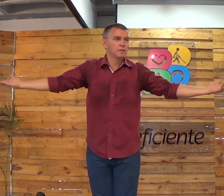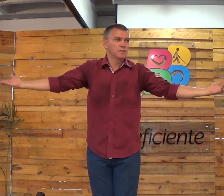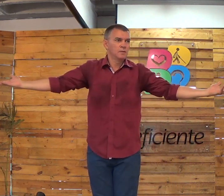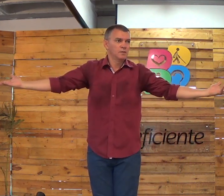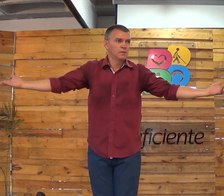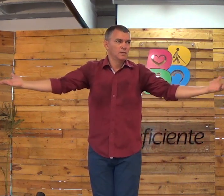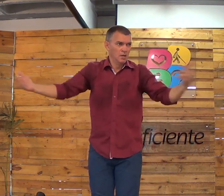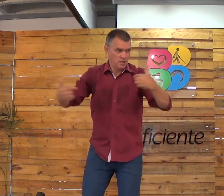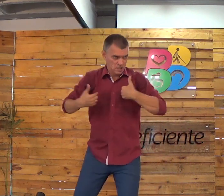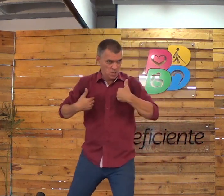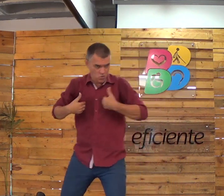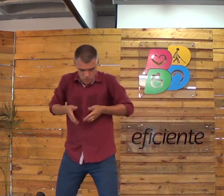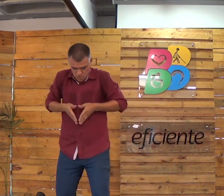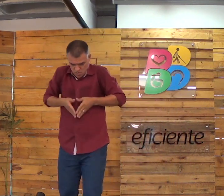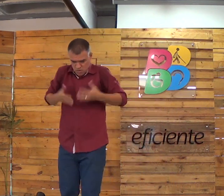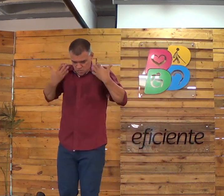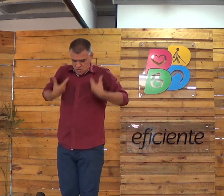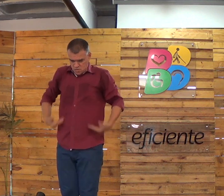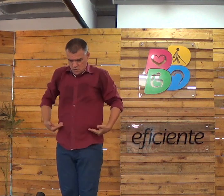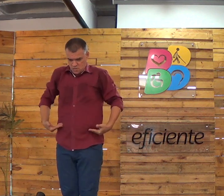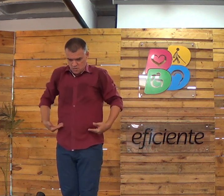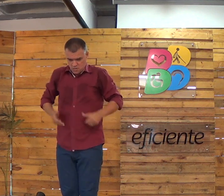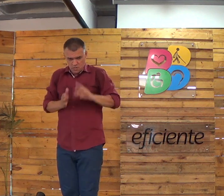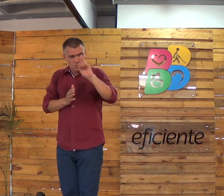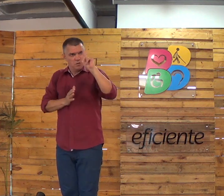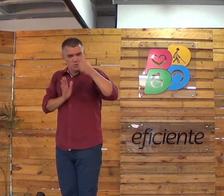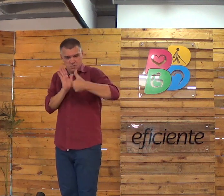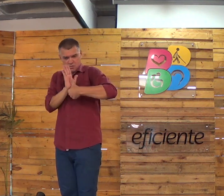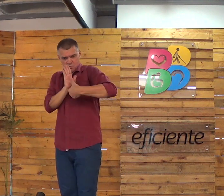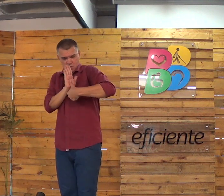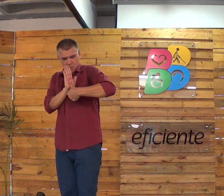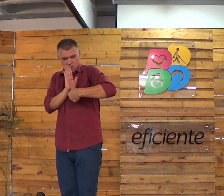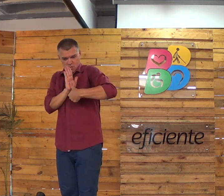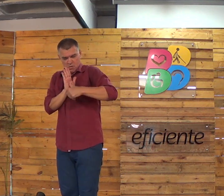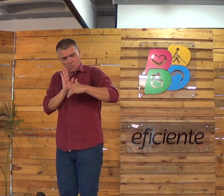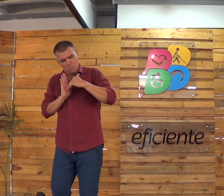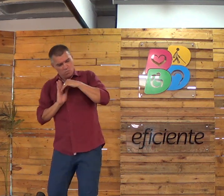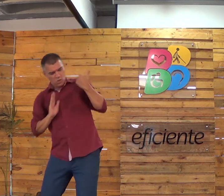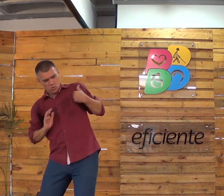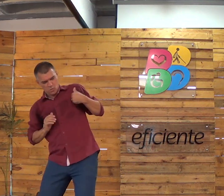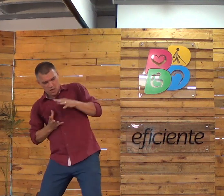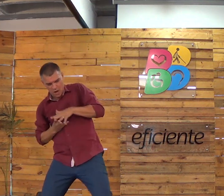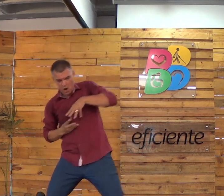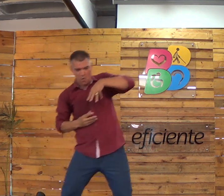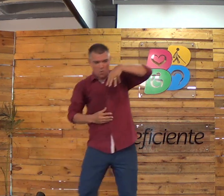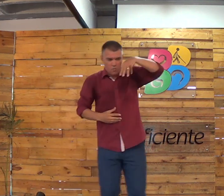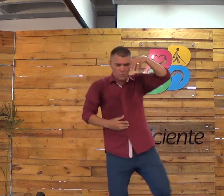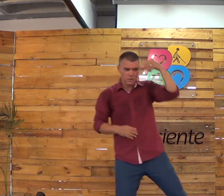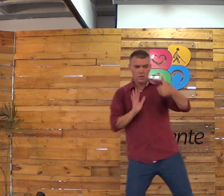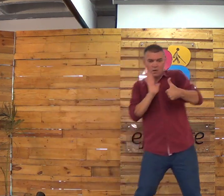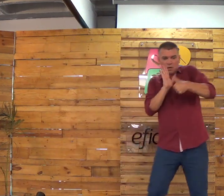Porque se você fez coisas erradas, você não tem uma outra identidade, você não nasceu de novo, você não vai conseguir entrar no céu.